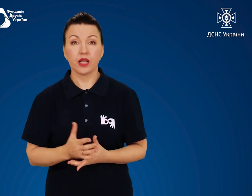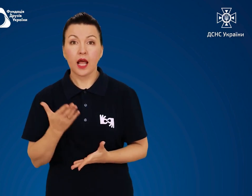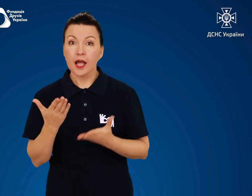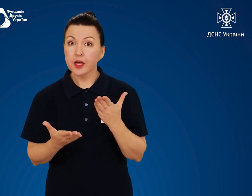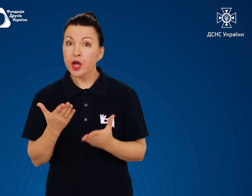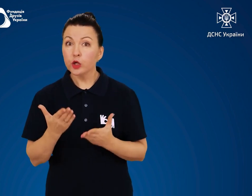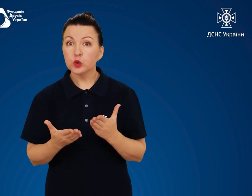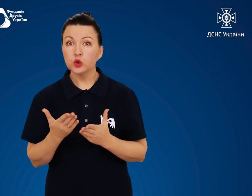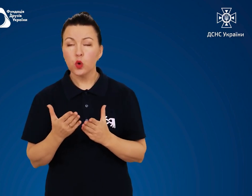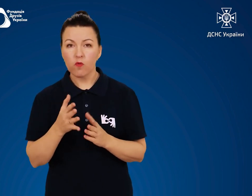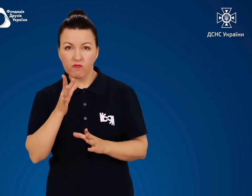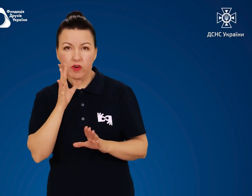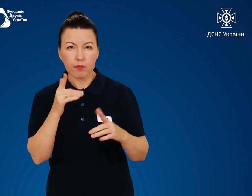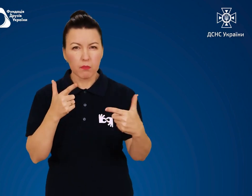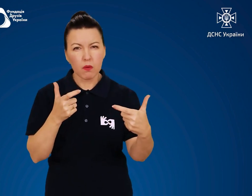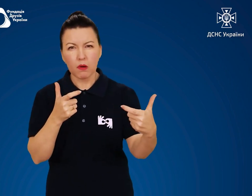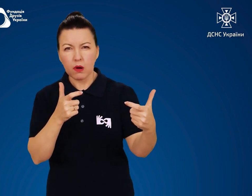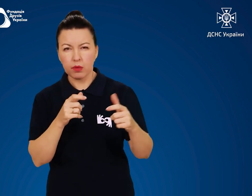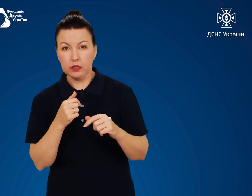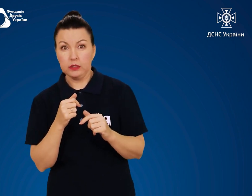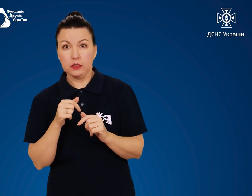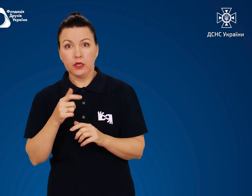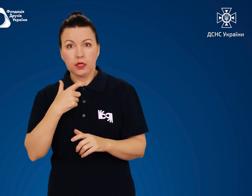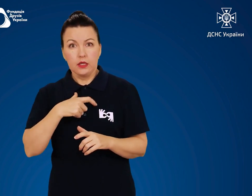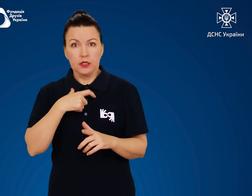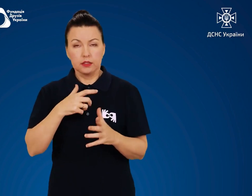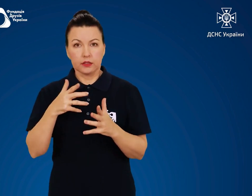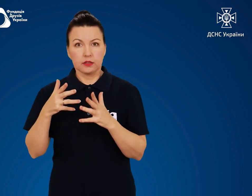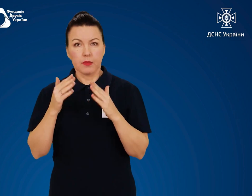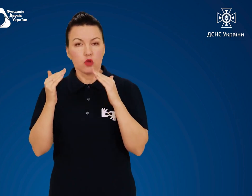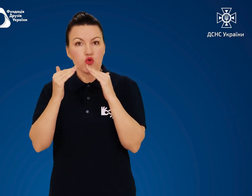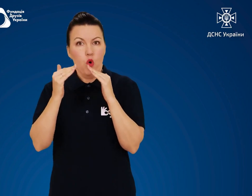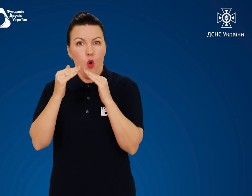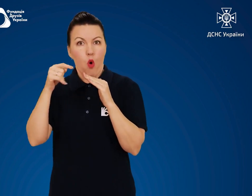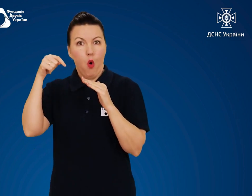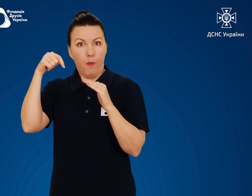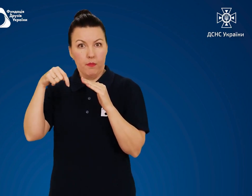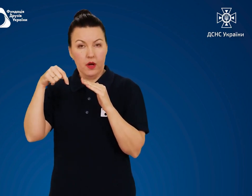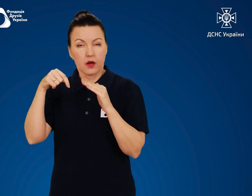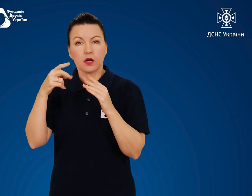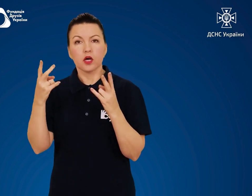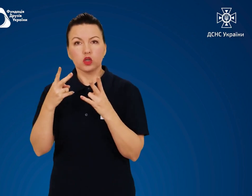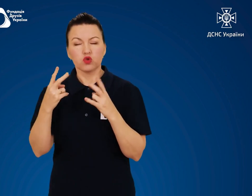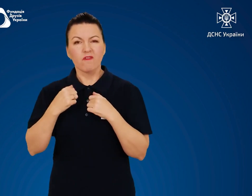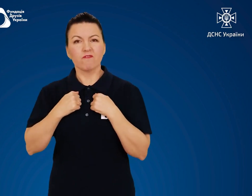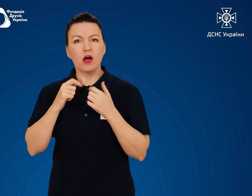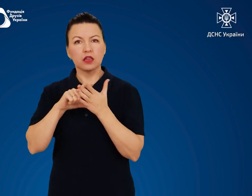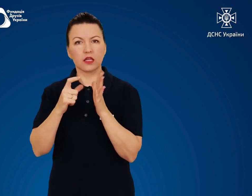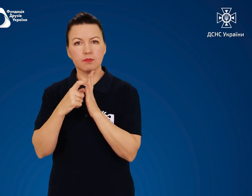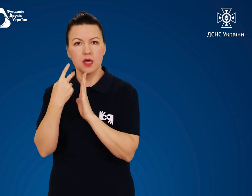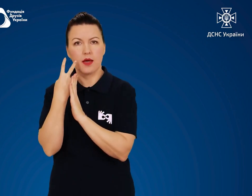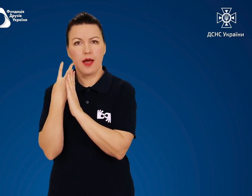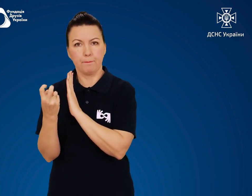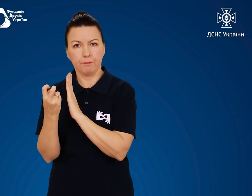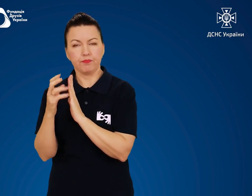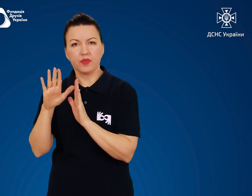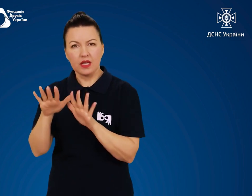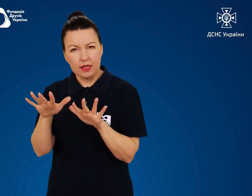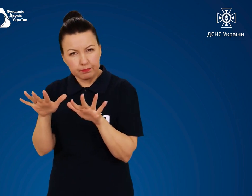Якщо у ході перестрілки ви перебуваєте у будинку, укритеся у ванній кімнаті і